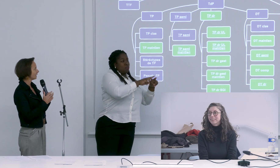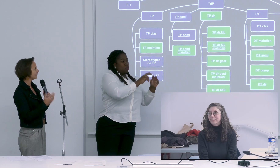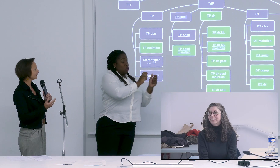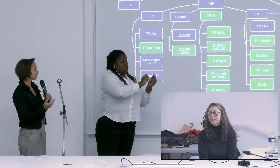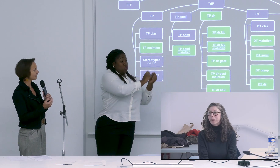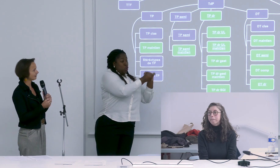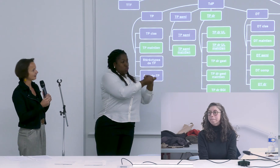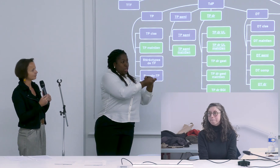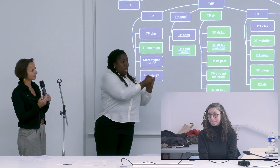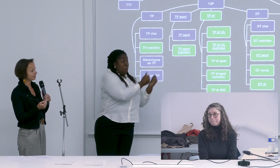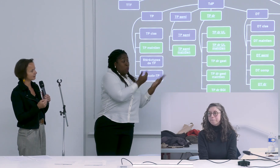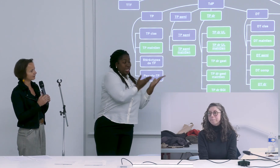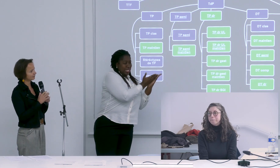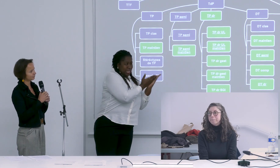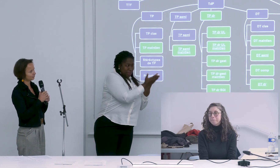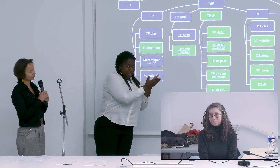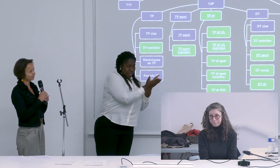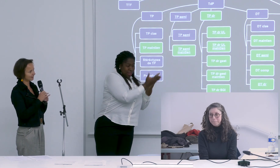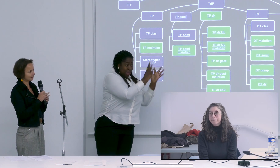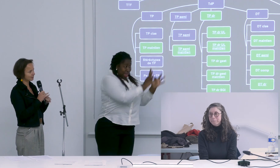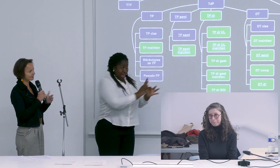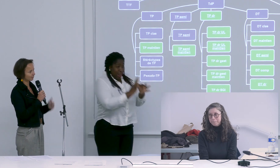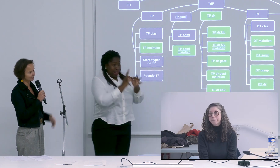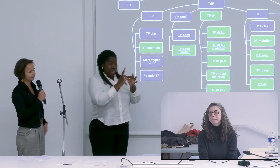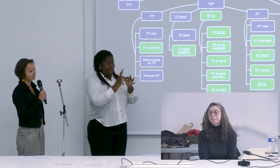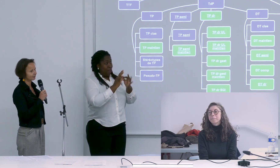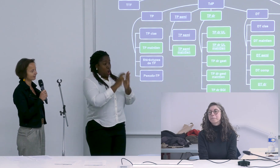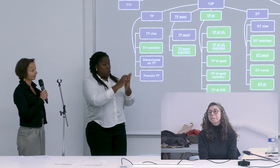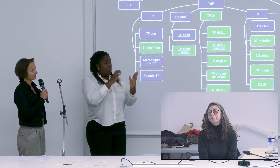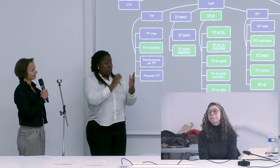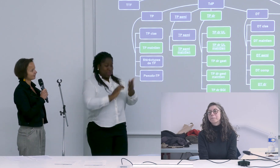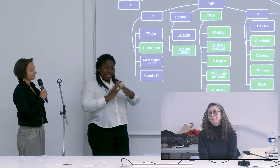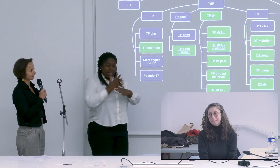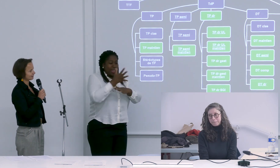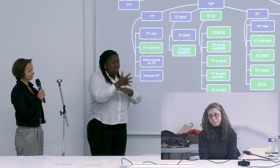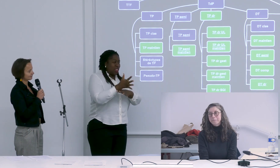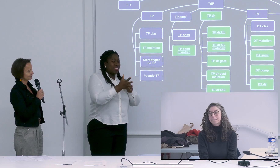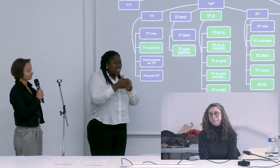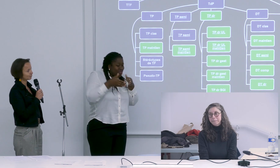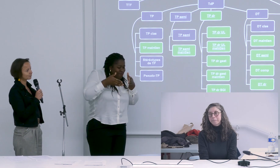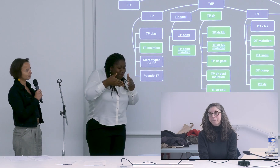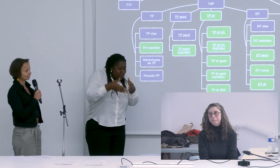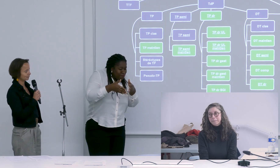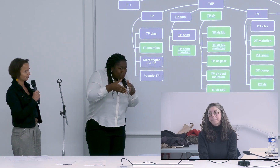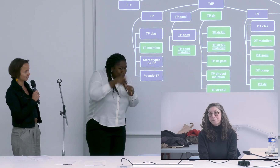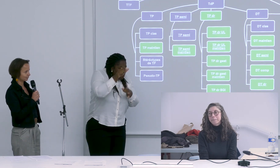et les données du corpus créageste et en particulier les données les productions de Bruno